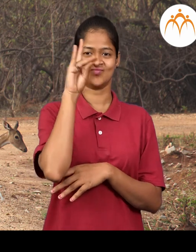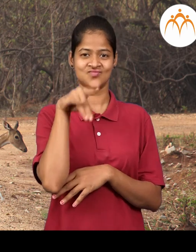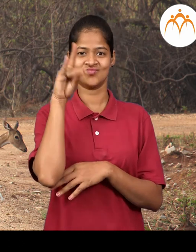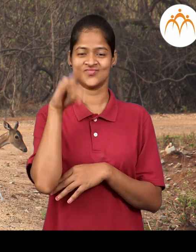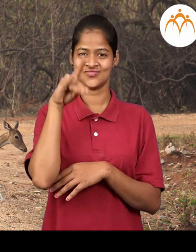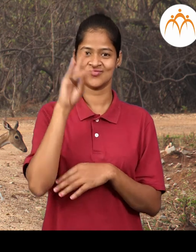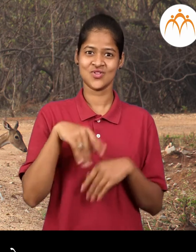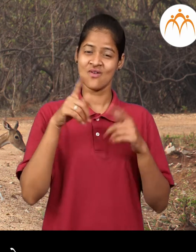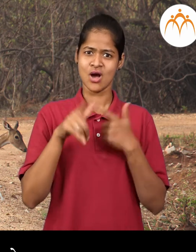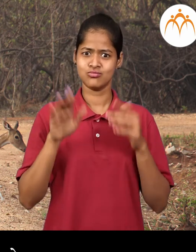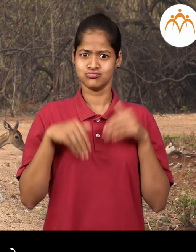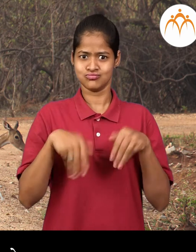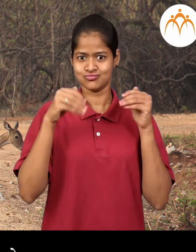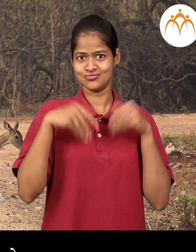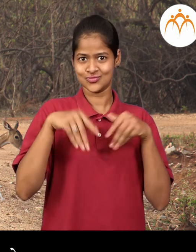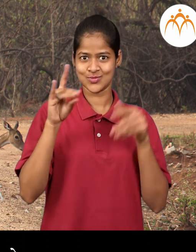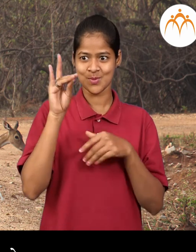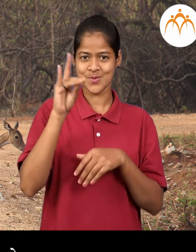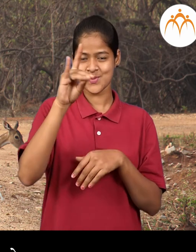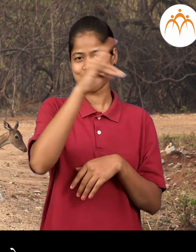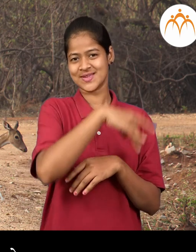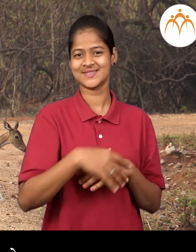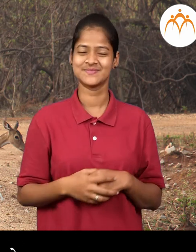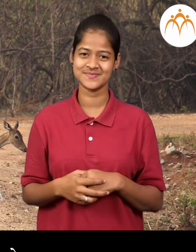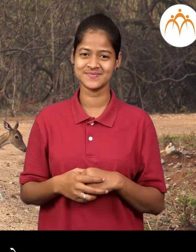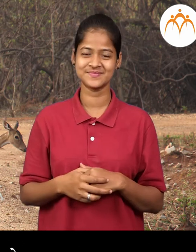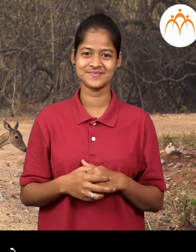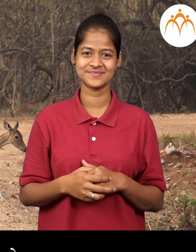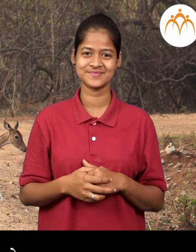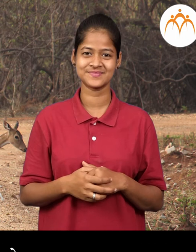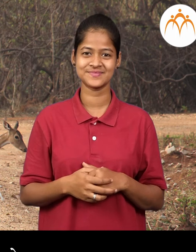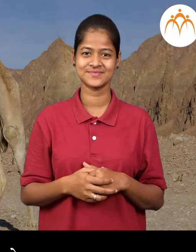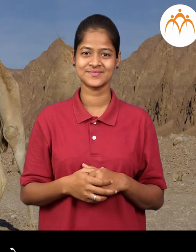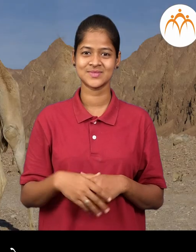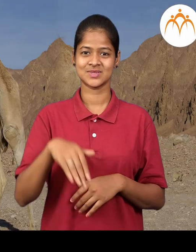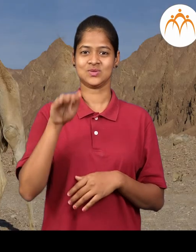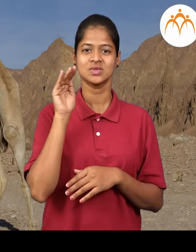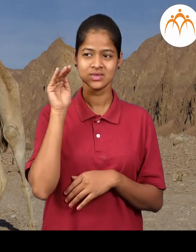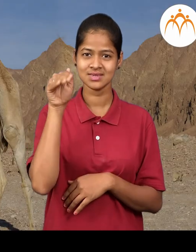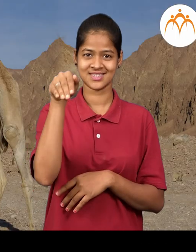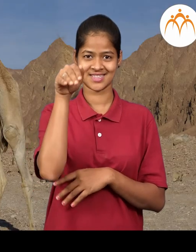हरीण चपल असते उंट